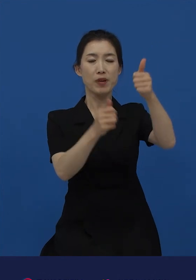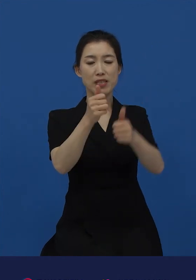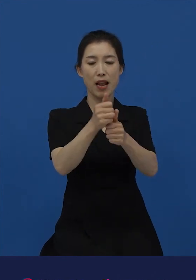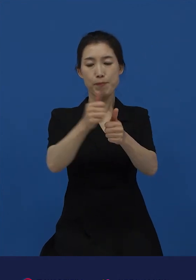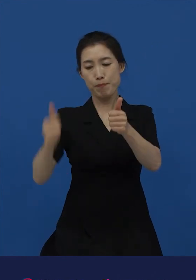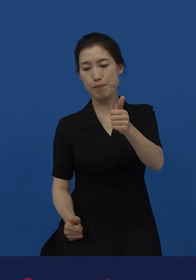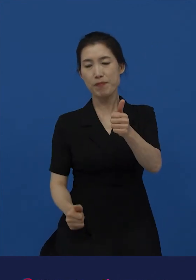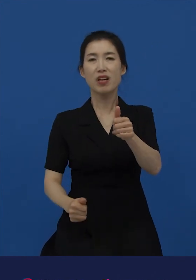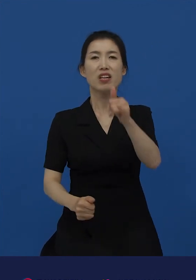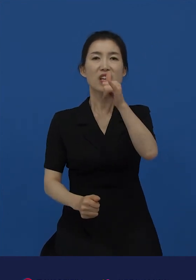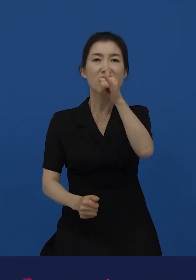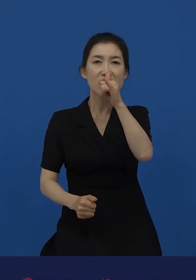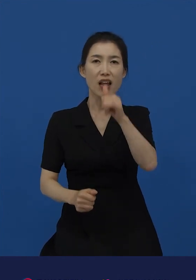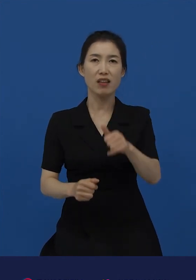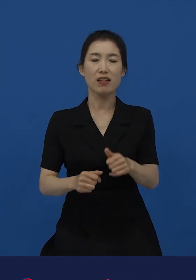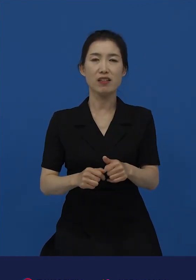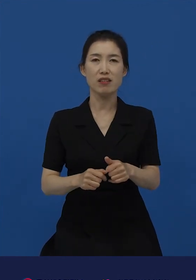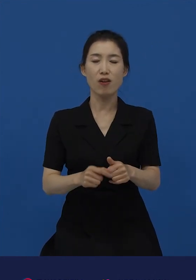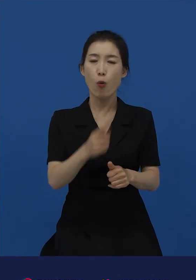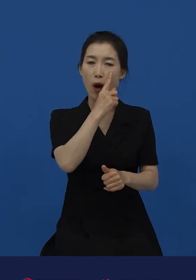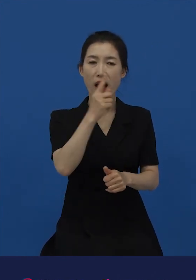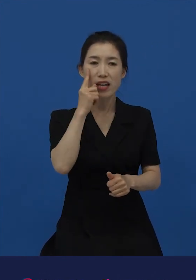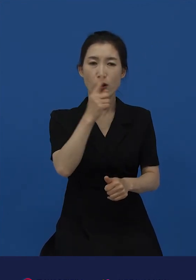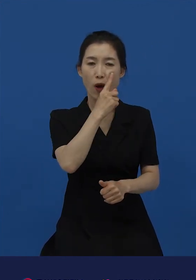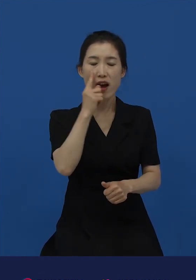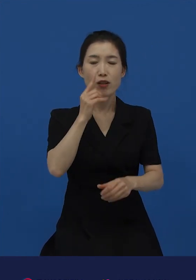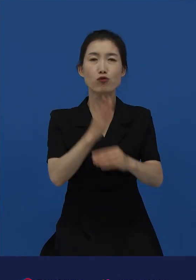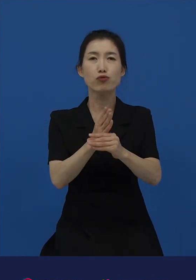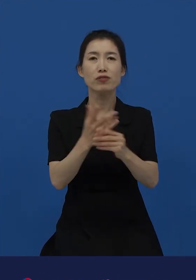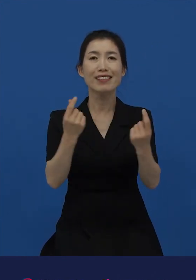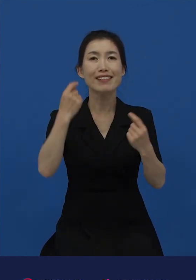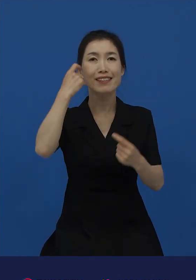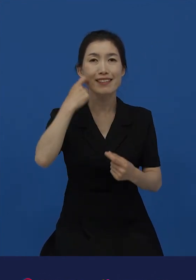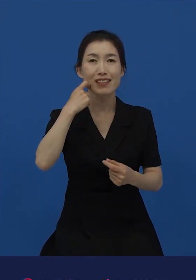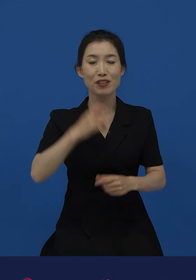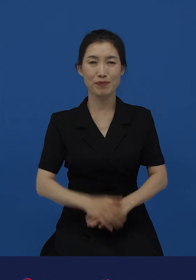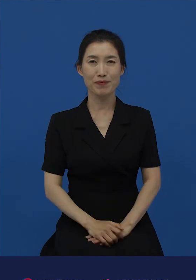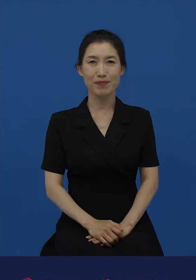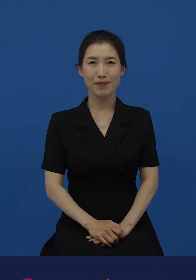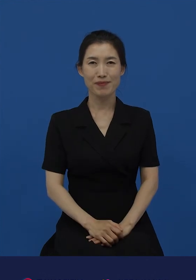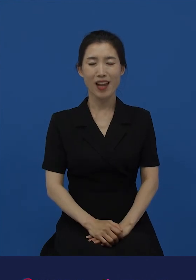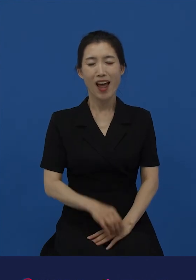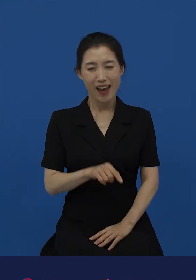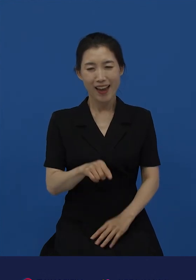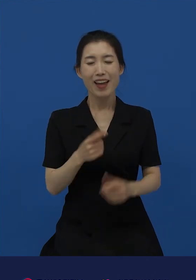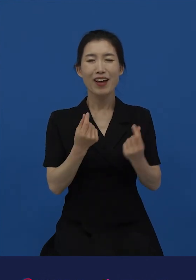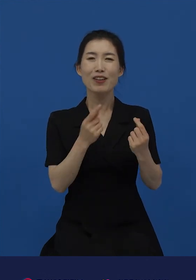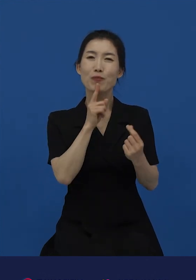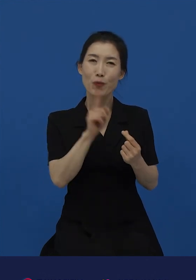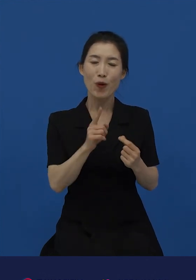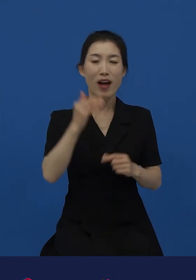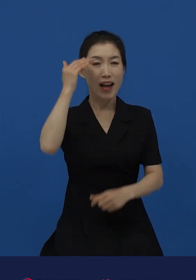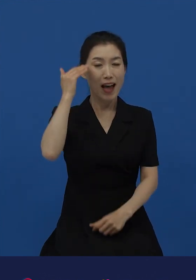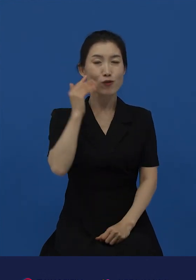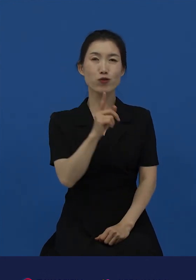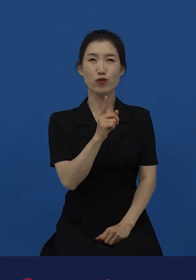밑에 사람 있다는 생각을 지속적으로 확인해갑니다. 이처럼 우리가 사용하고 있는 한국어는